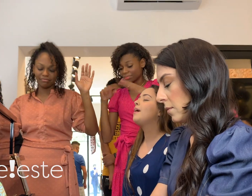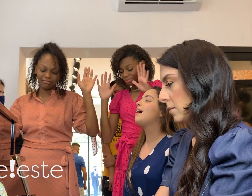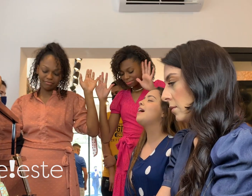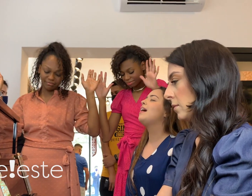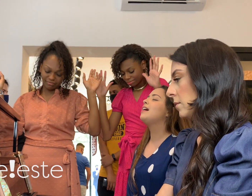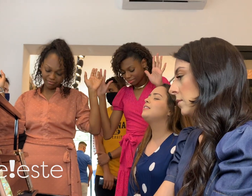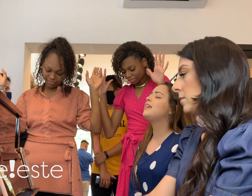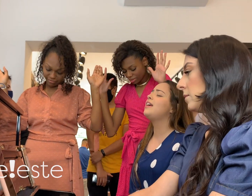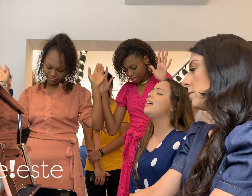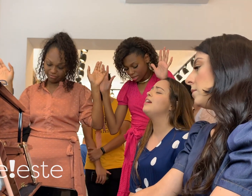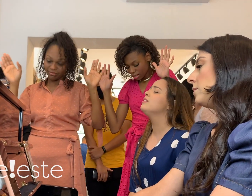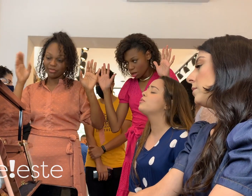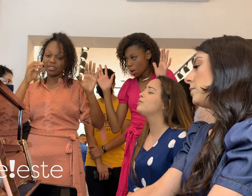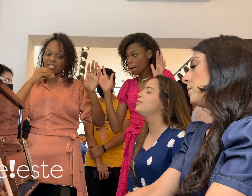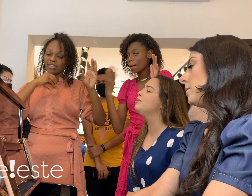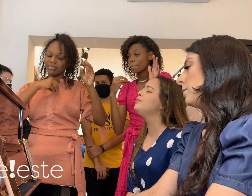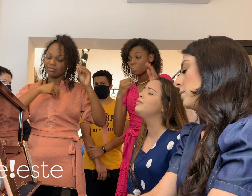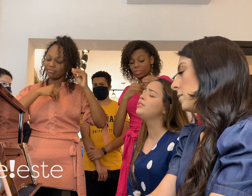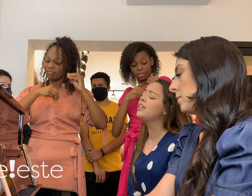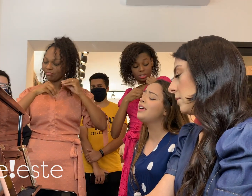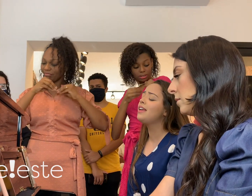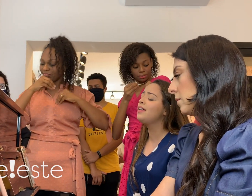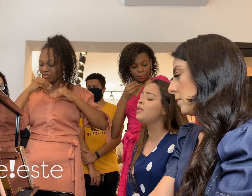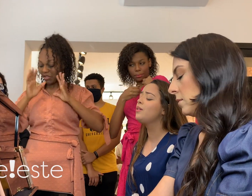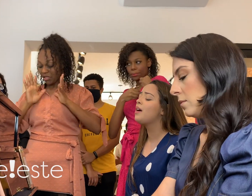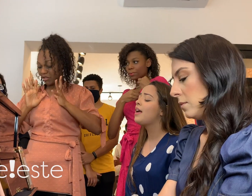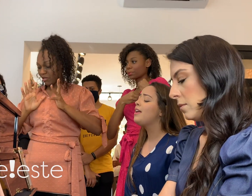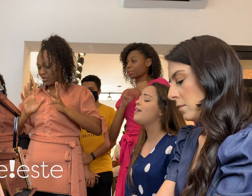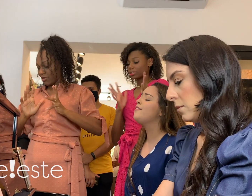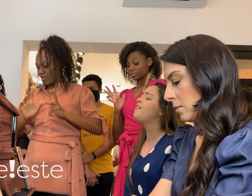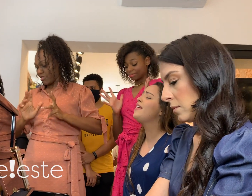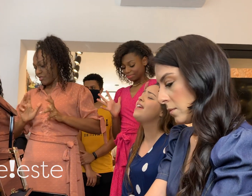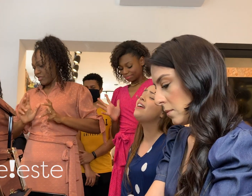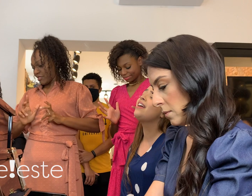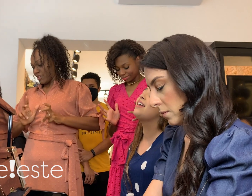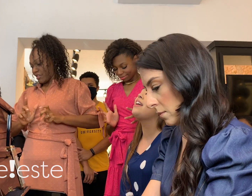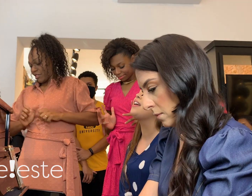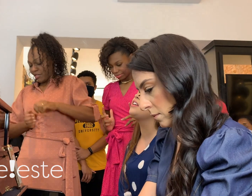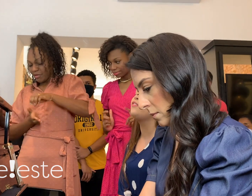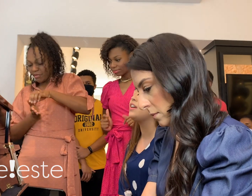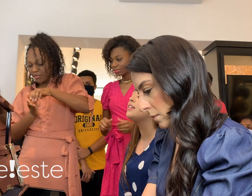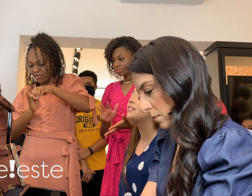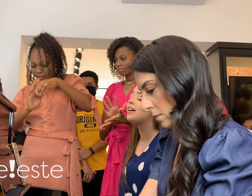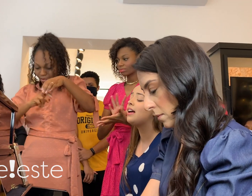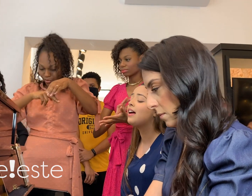mas ressurgiu e vivo está